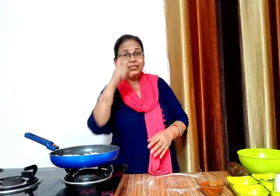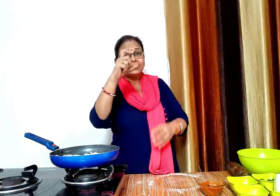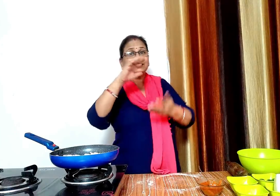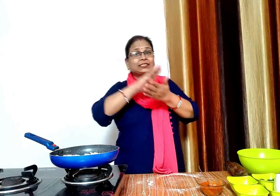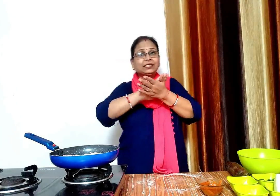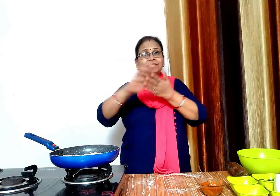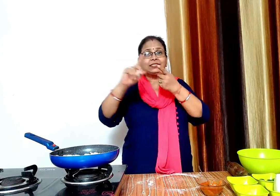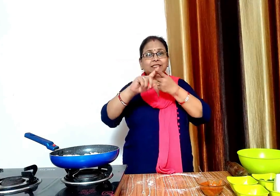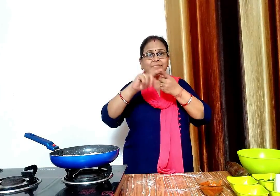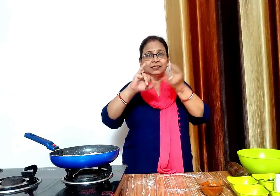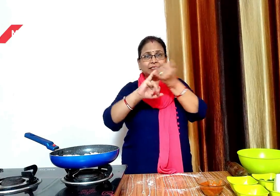अब हम चीज लेंगे